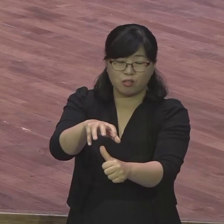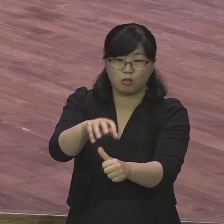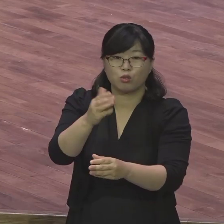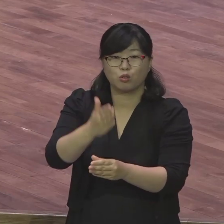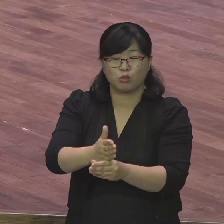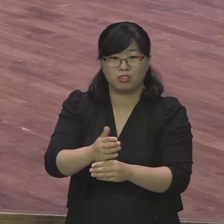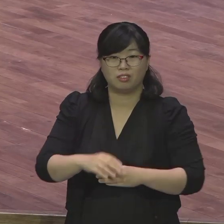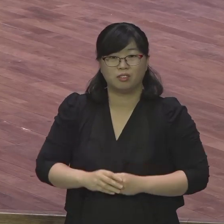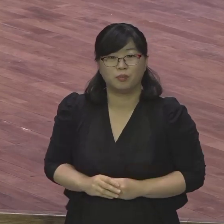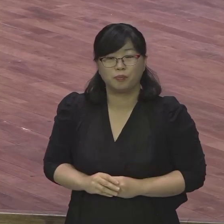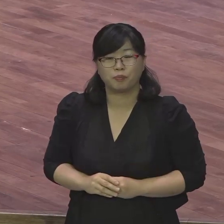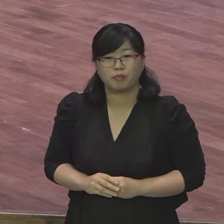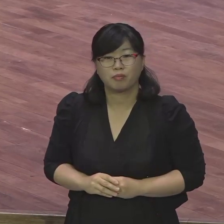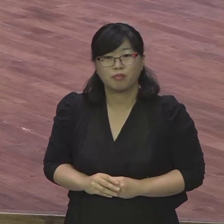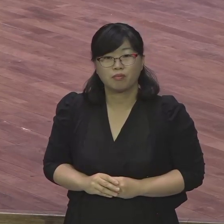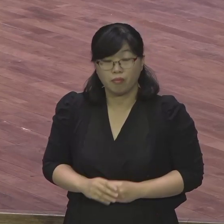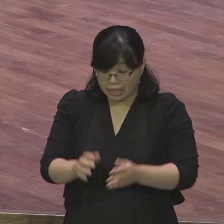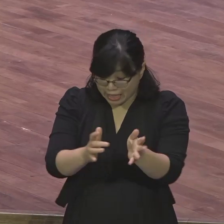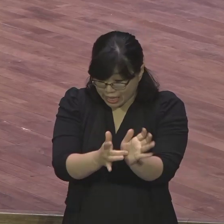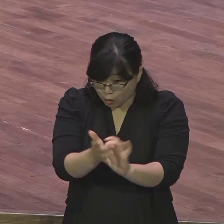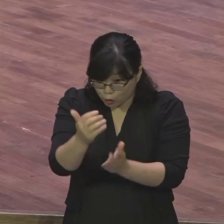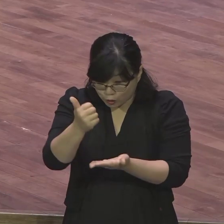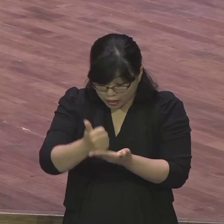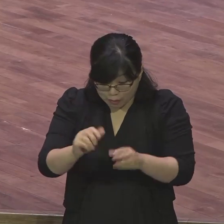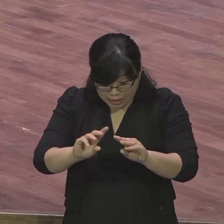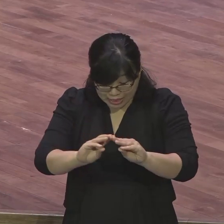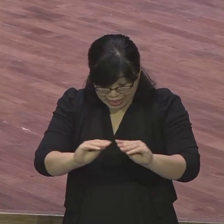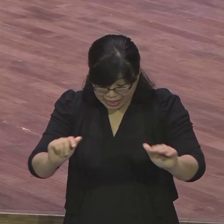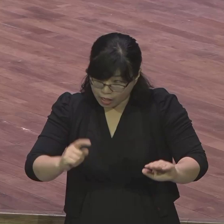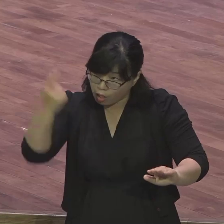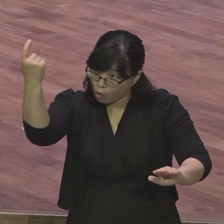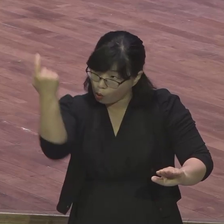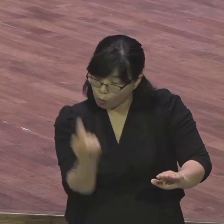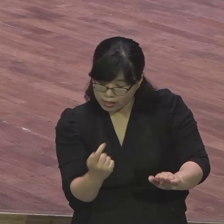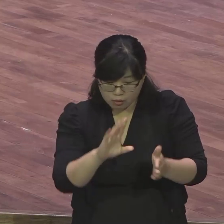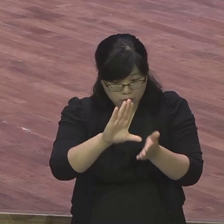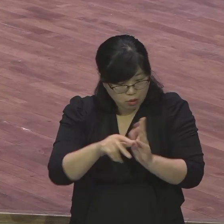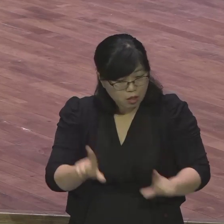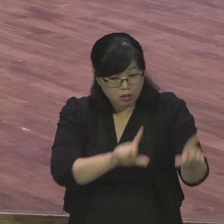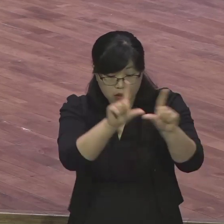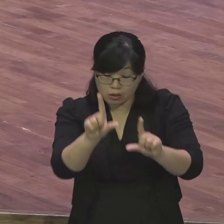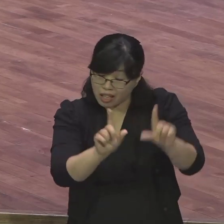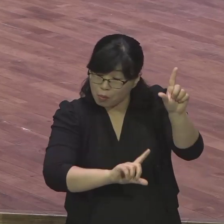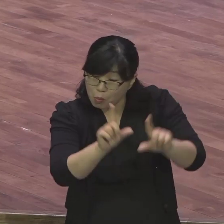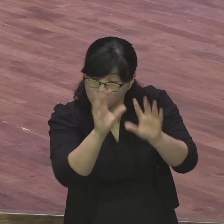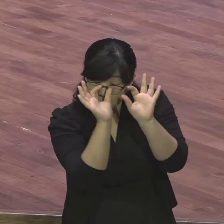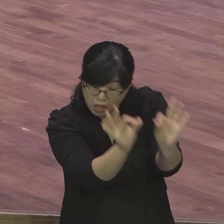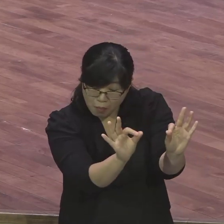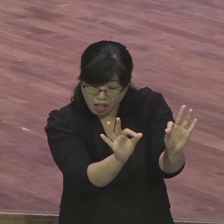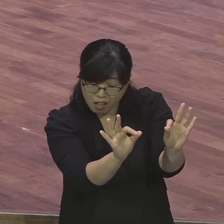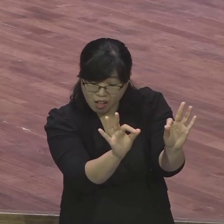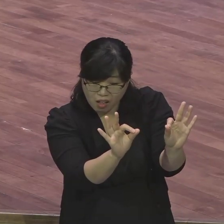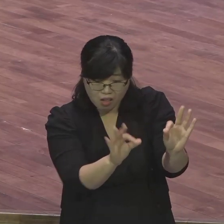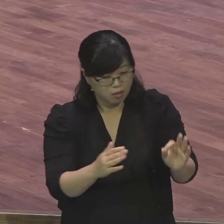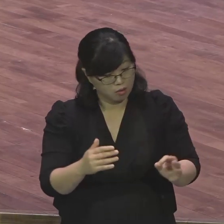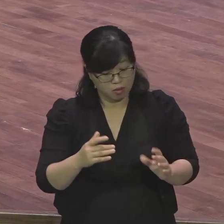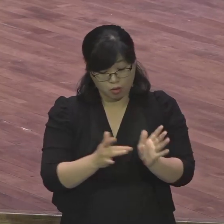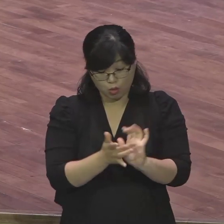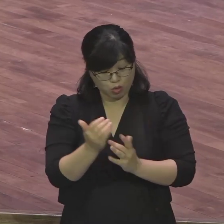여러분 그래도 지하 단칸방이라도 있잖아요. 인디아 아파트라도 있잖아요. 예수님은 머리에 둘